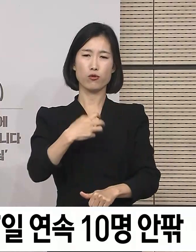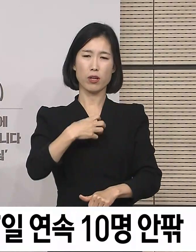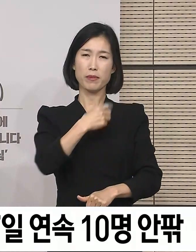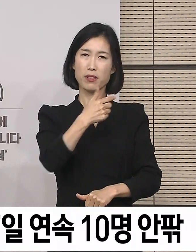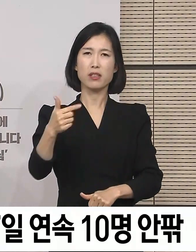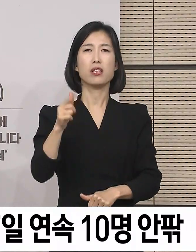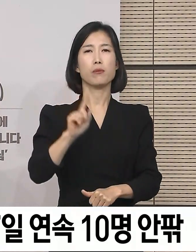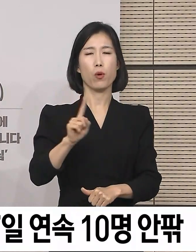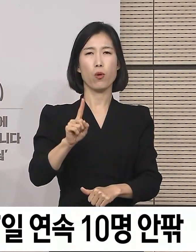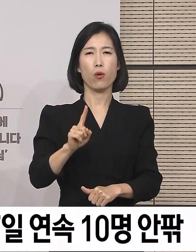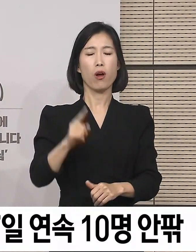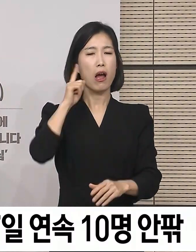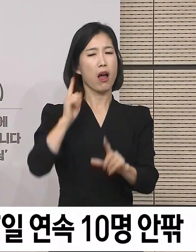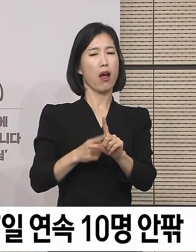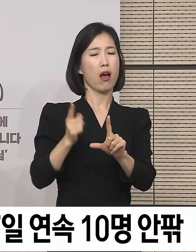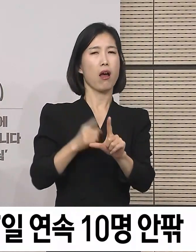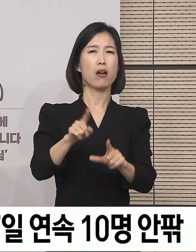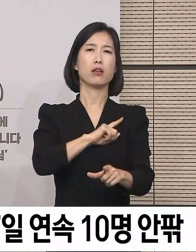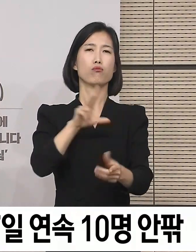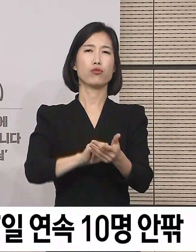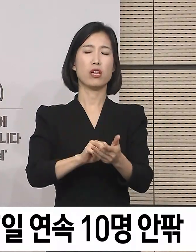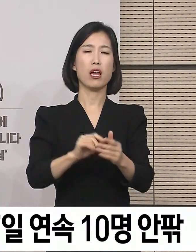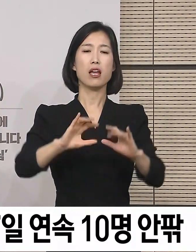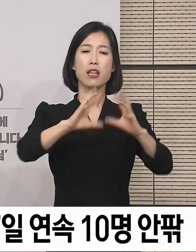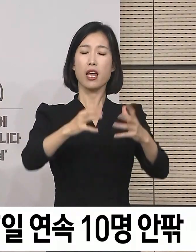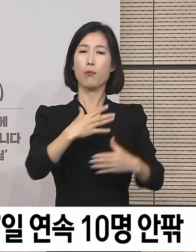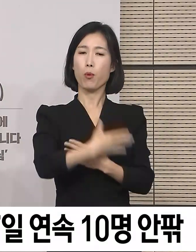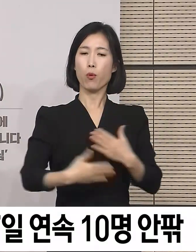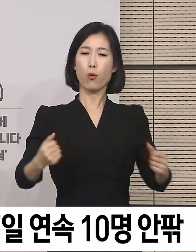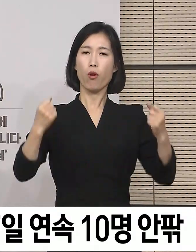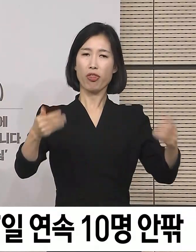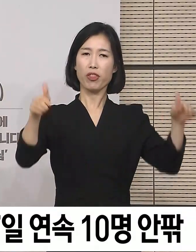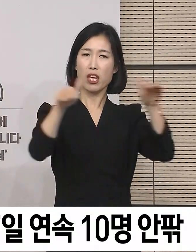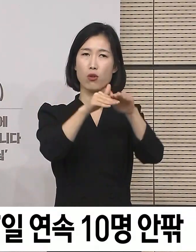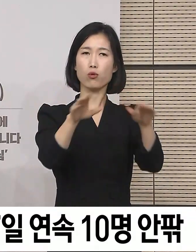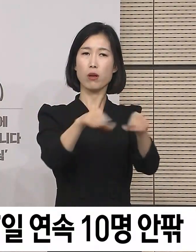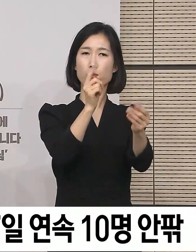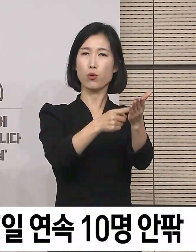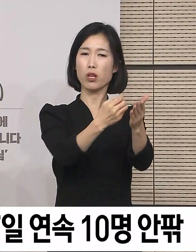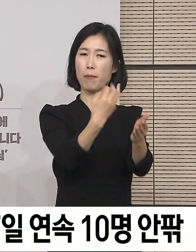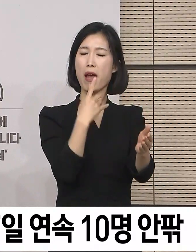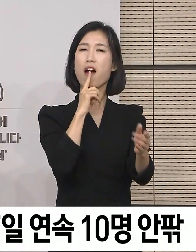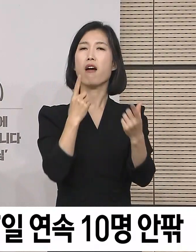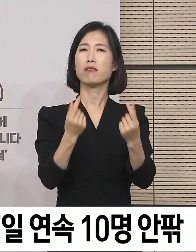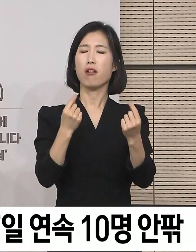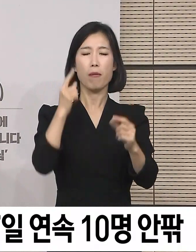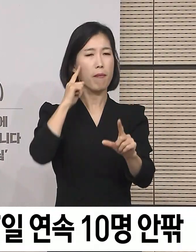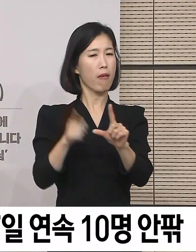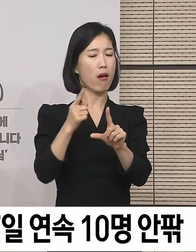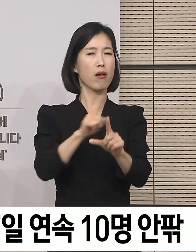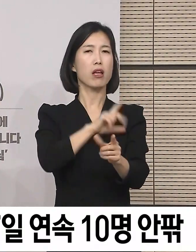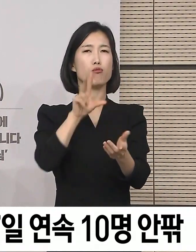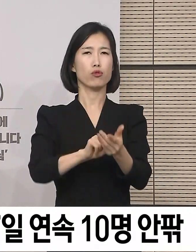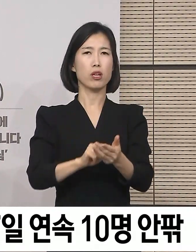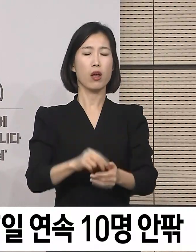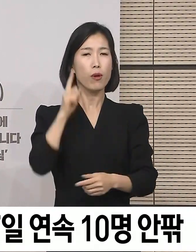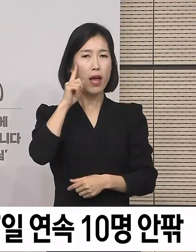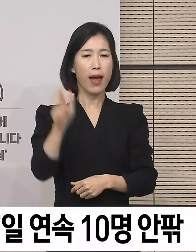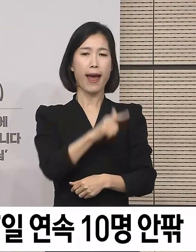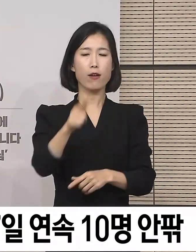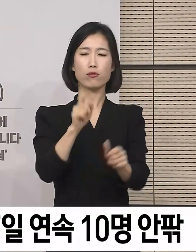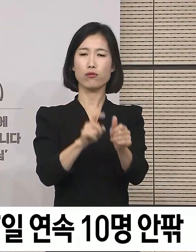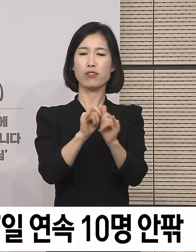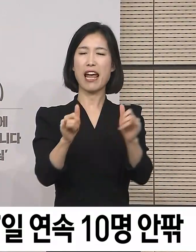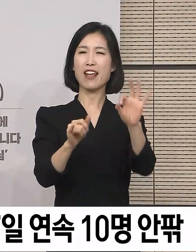안일함이라는 세계보건기구 사무총장의 말을 인용하며 신규 확진자가 한 자릿수 안팎에서